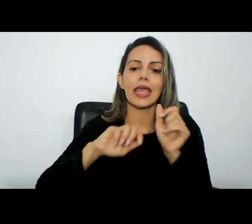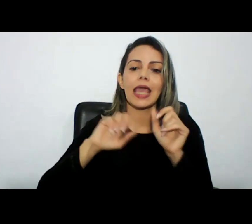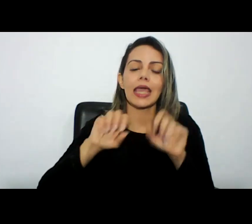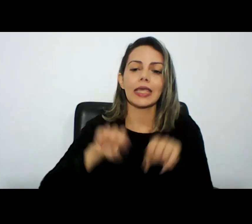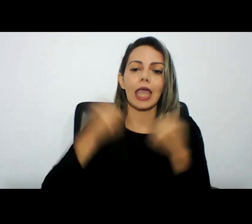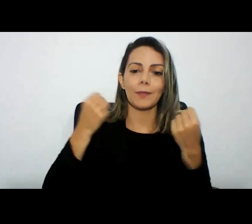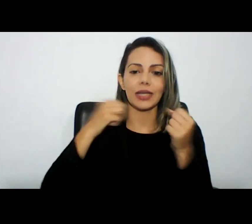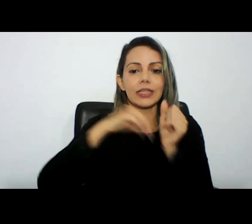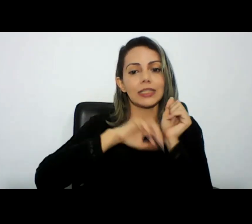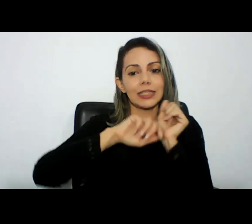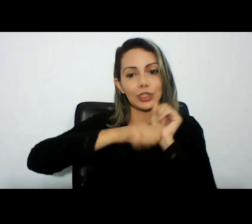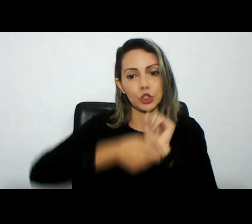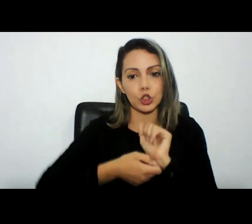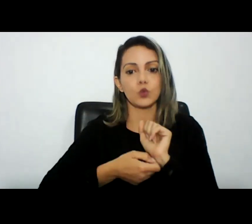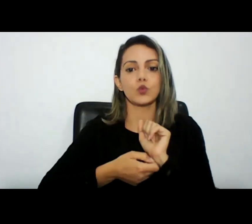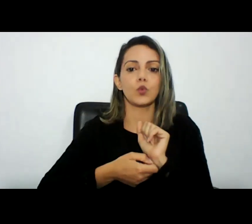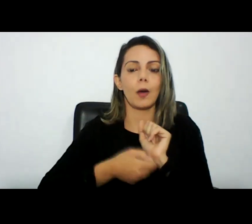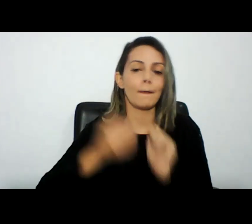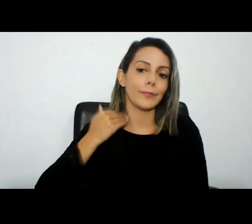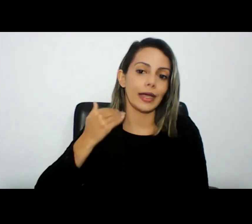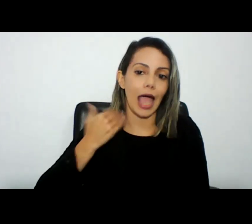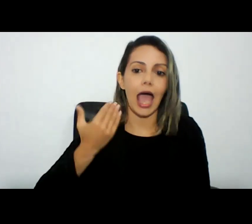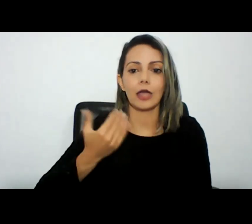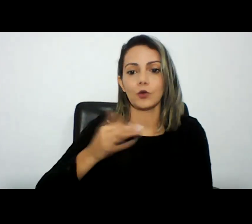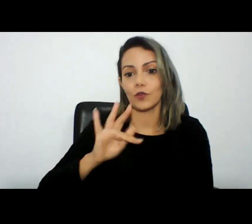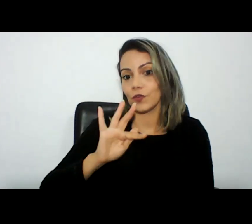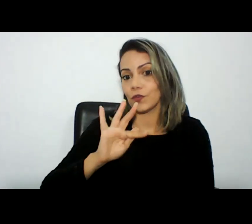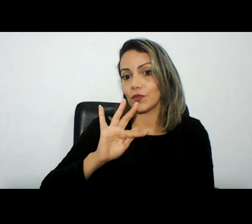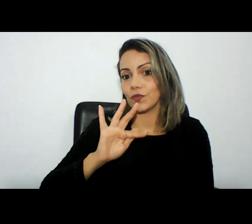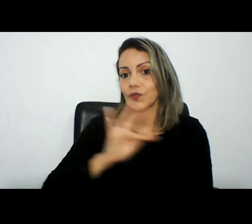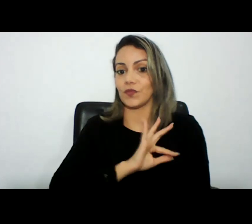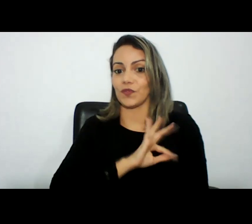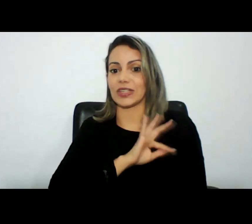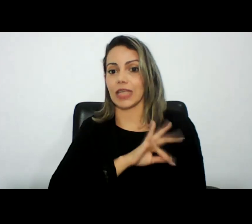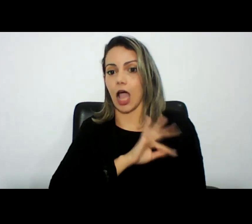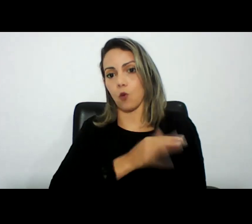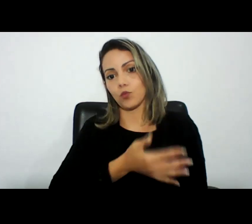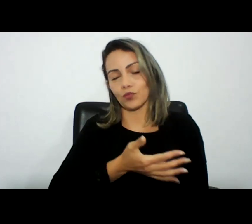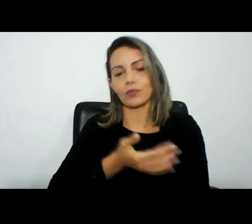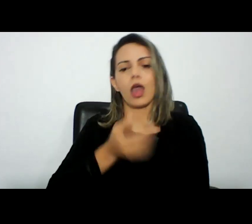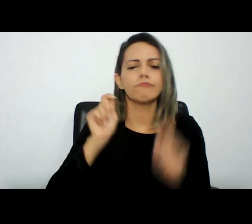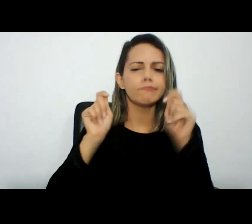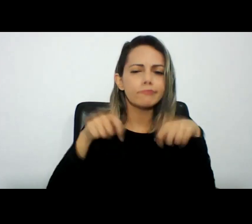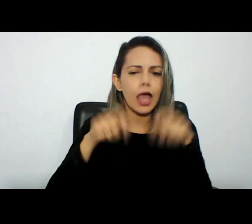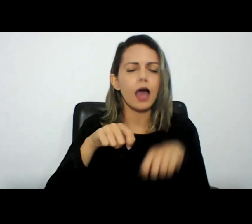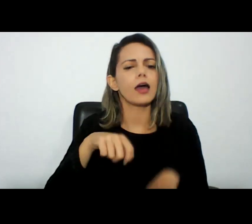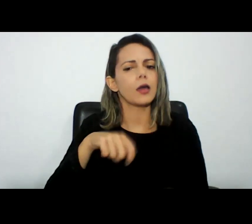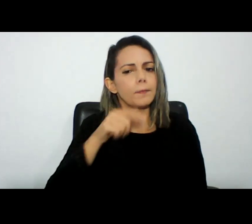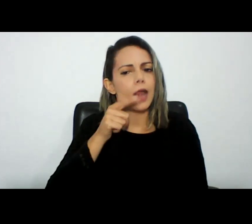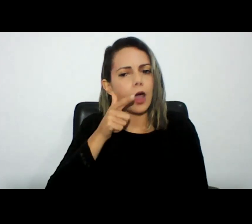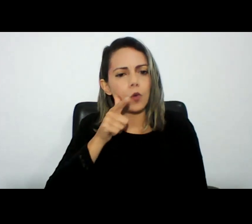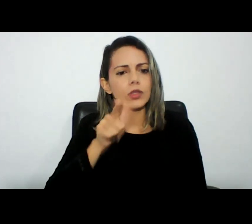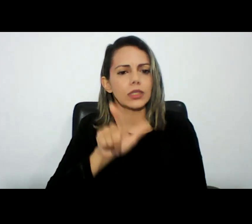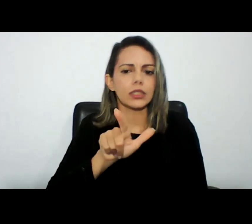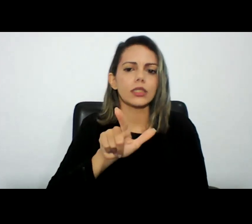a investigação toma mais corpo e cumpre os ditames processuais